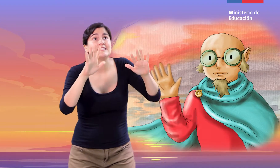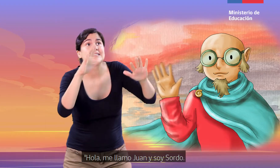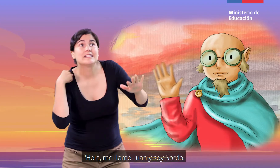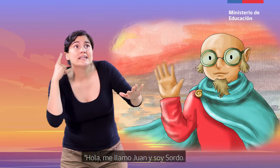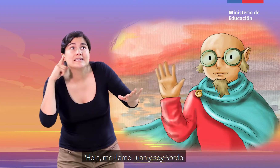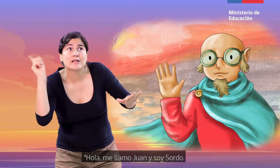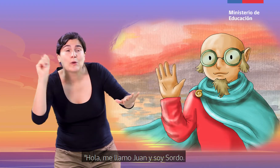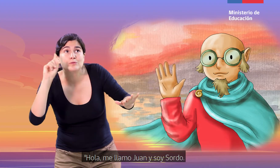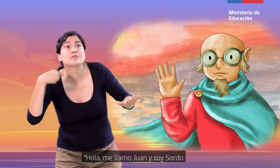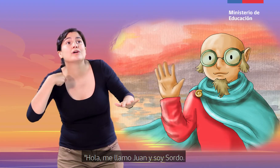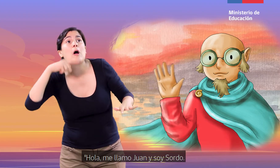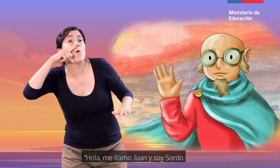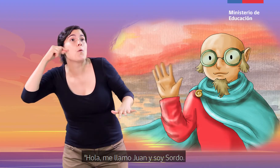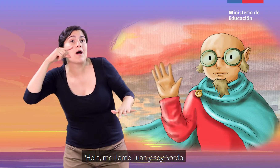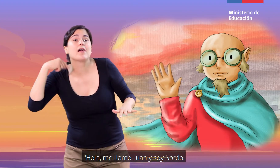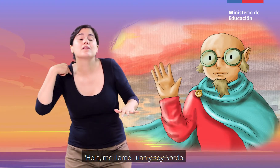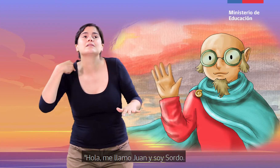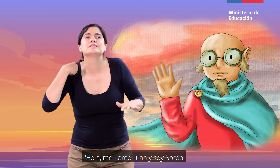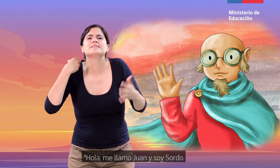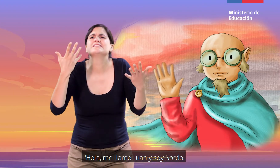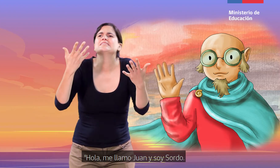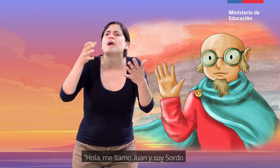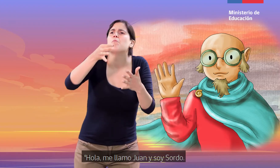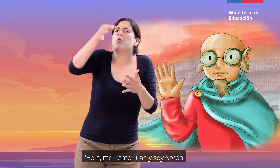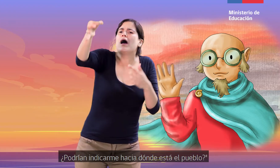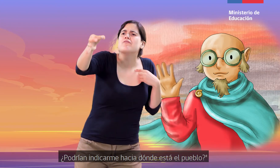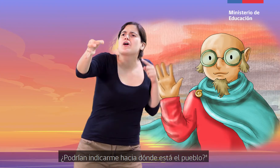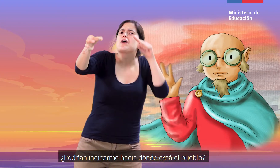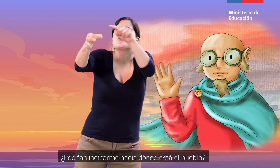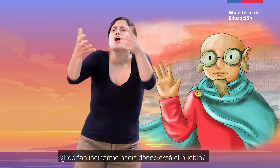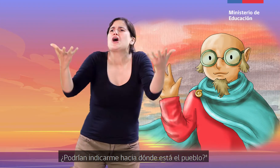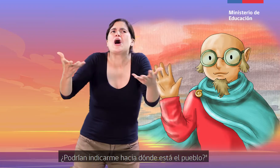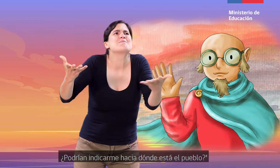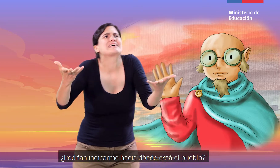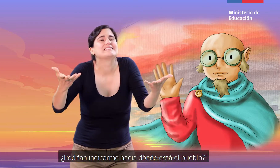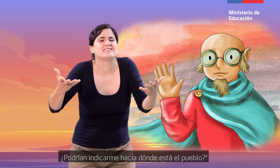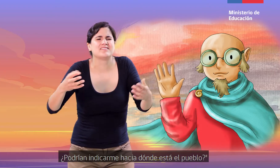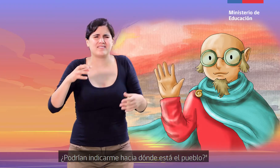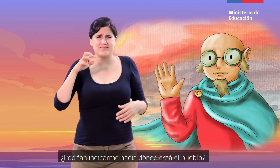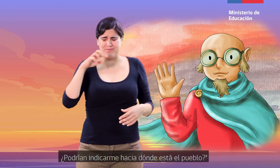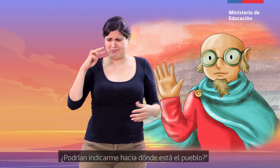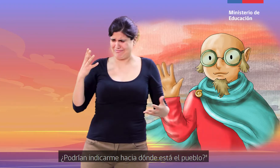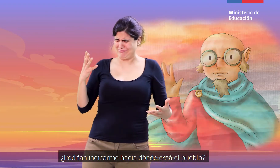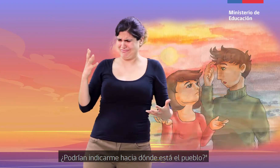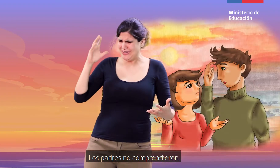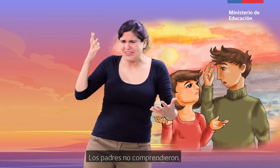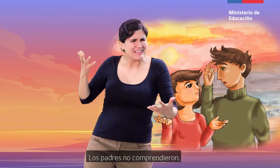Hola, me llamo Juan y soy sordo. ¿Podrían indicarme hacia dónde está el pueblo? Los